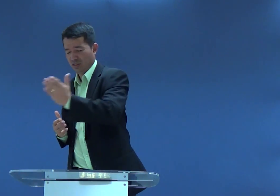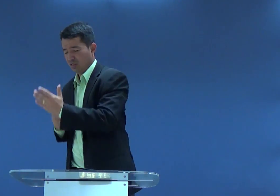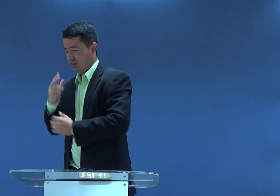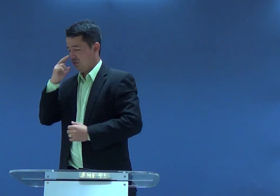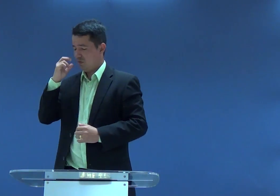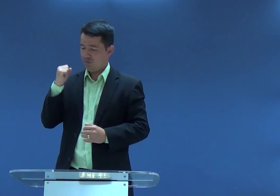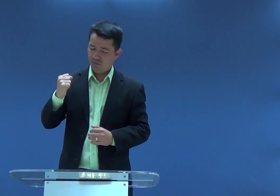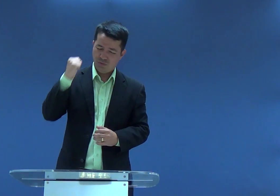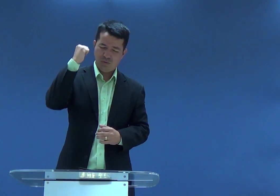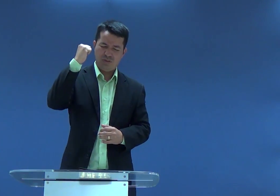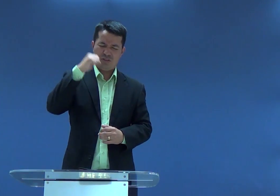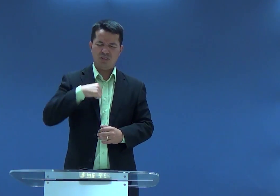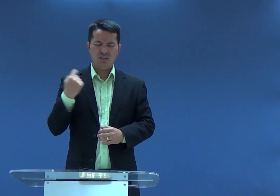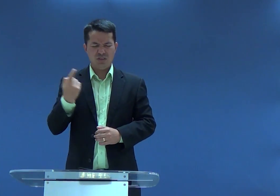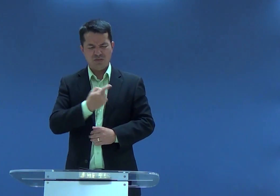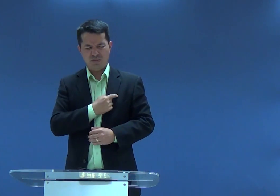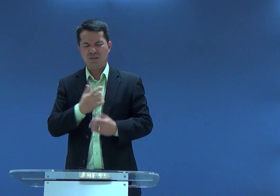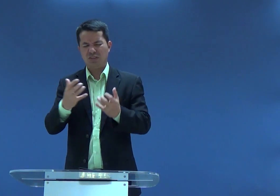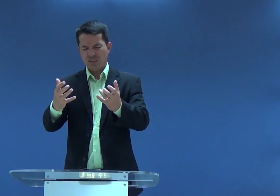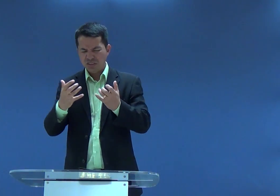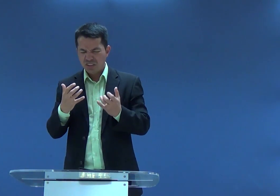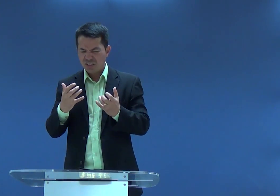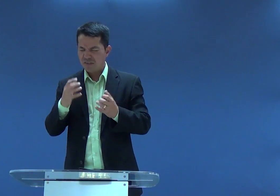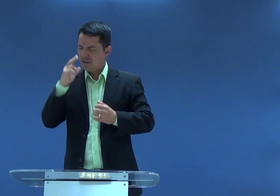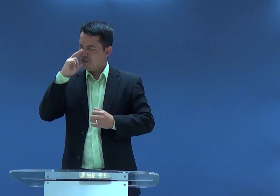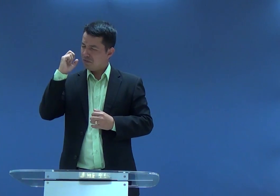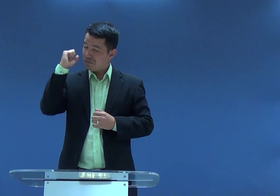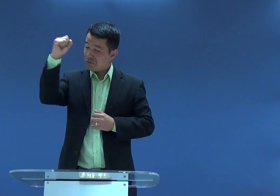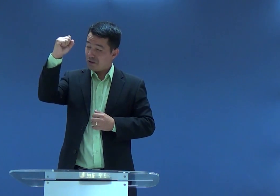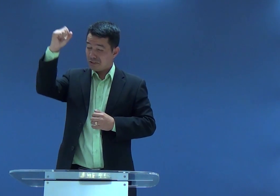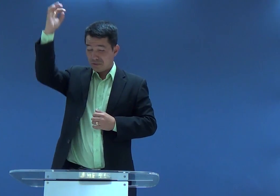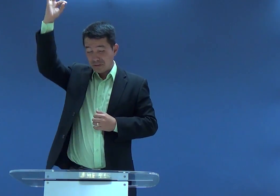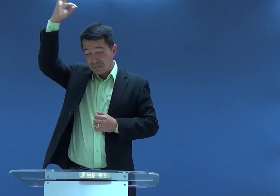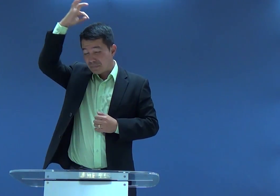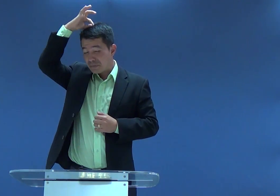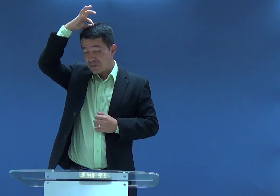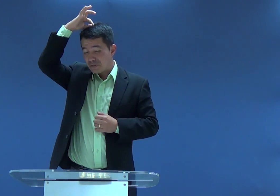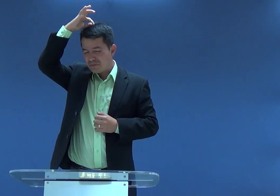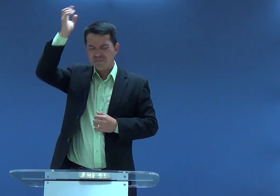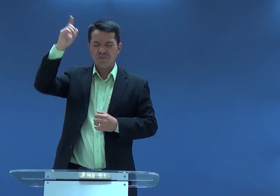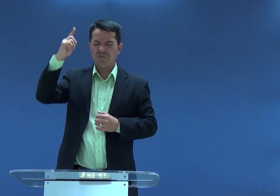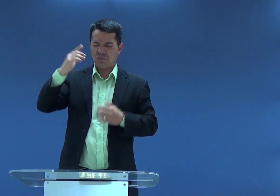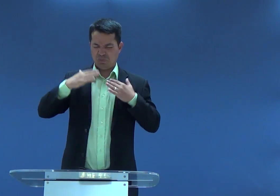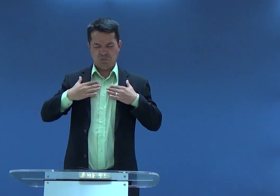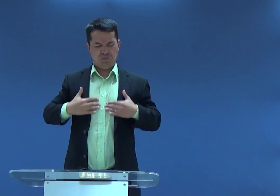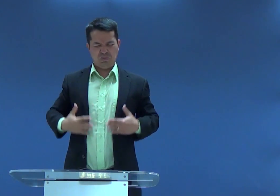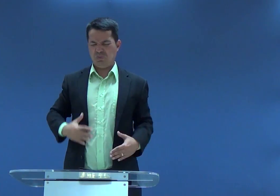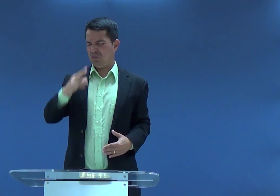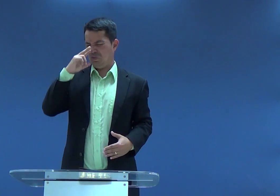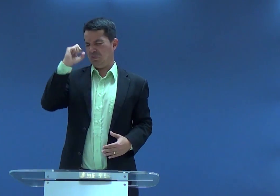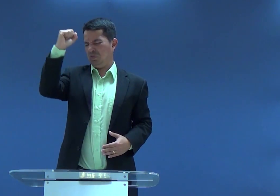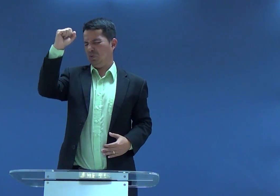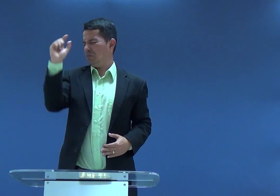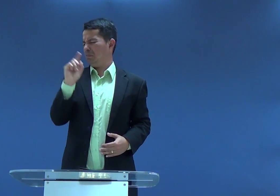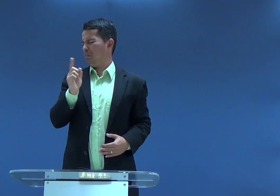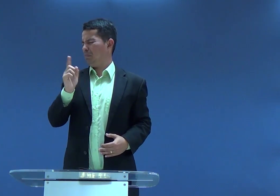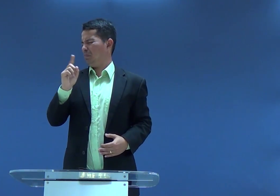força, dê mais força para todos que estão aqui, nós queremos nos tornar fortes, não com o corpo, não